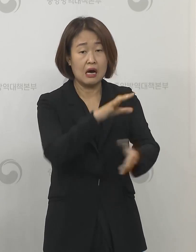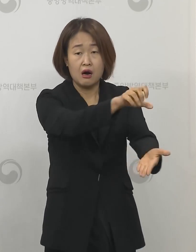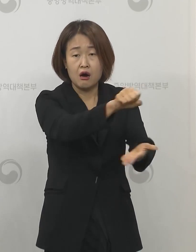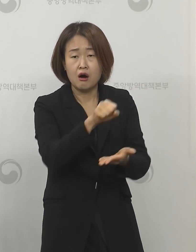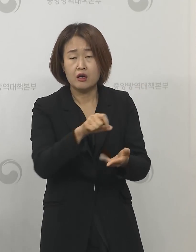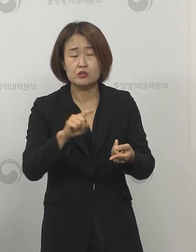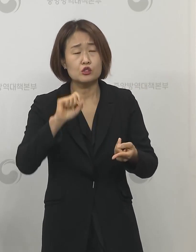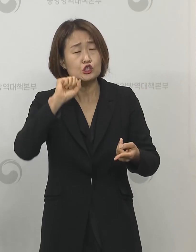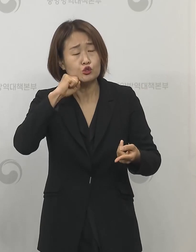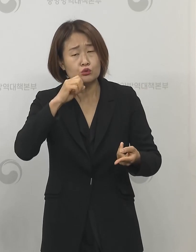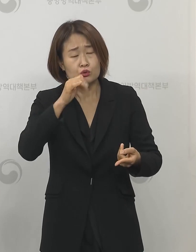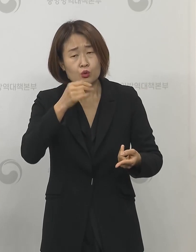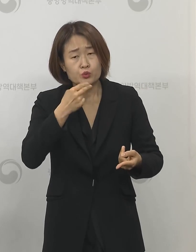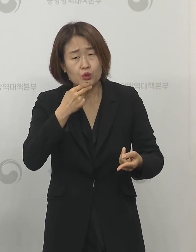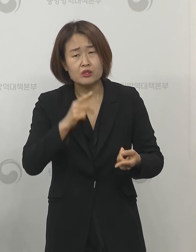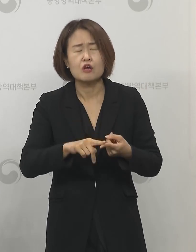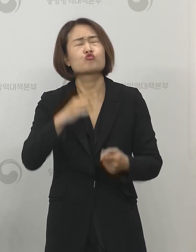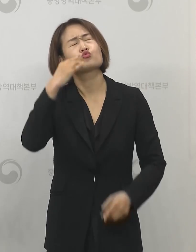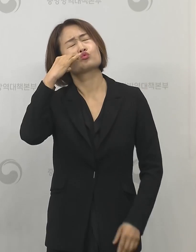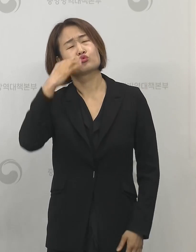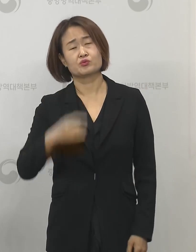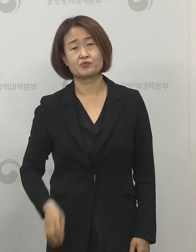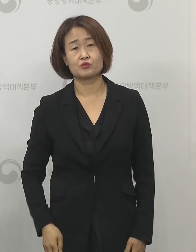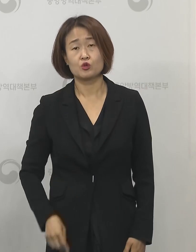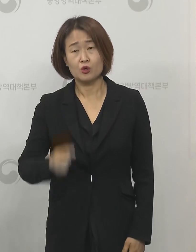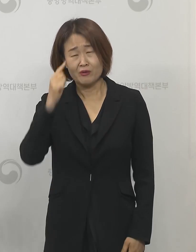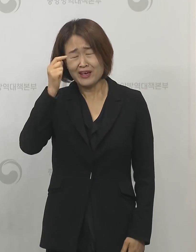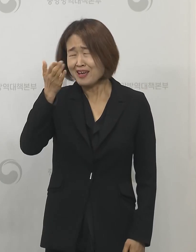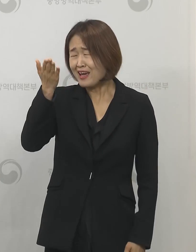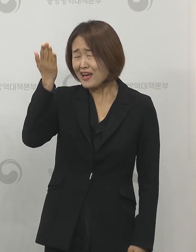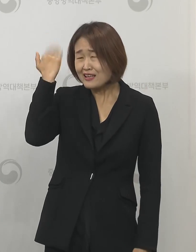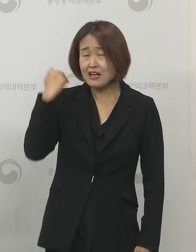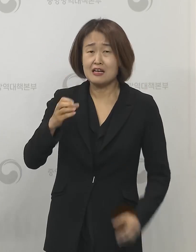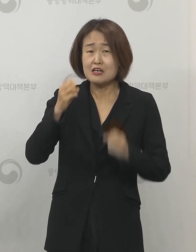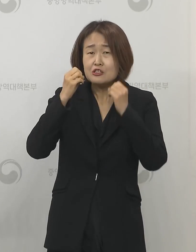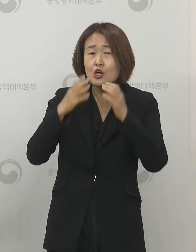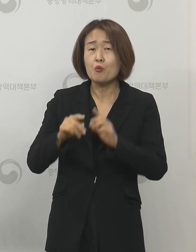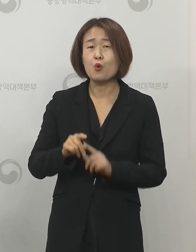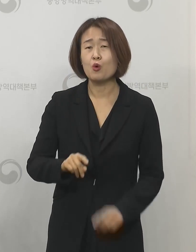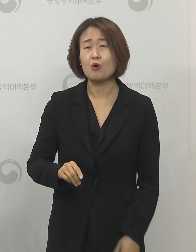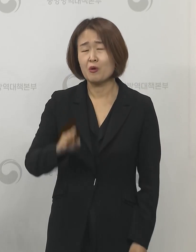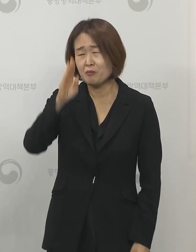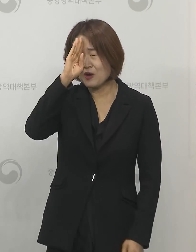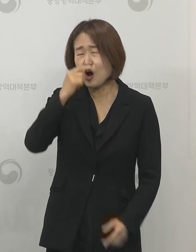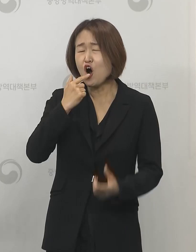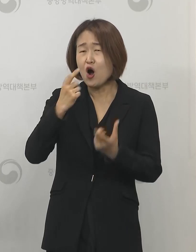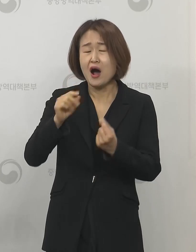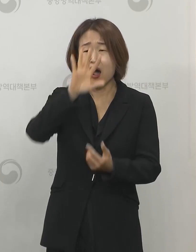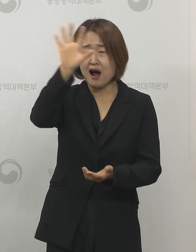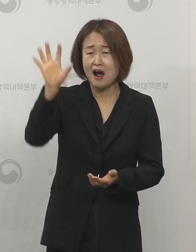질문했습니다 신종플루 사태가 재현될 수 있다는 우려가 있다는 말도 덧붙였습니다